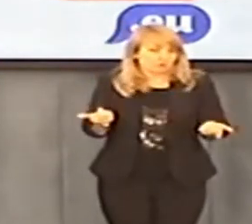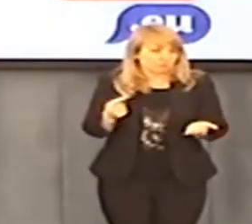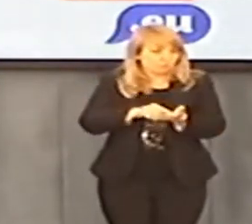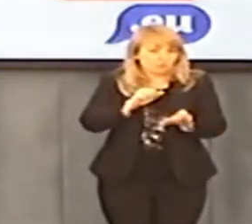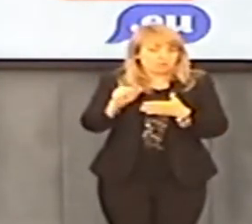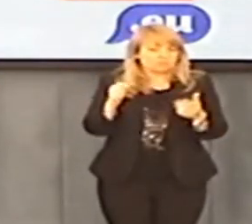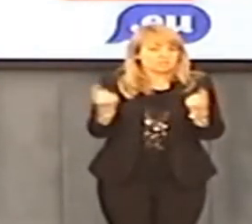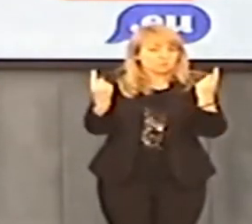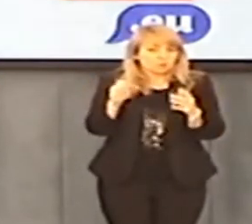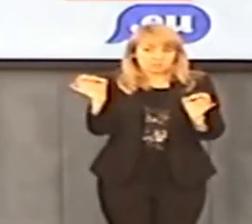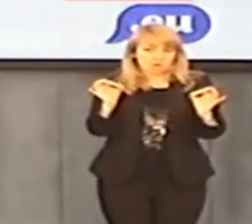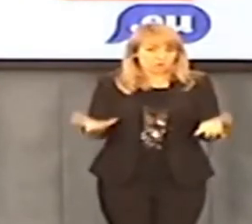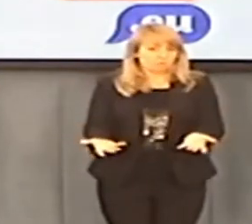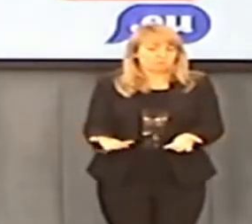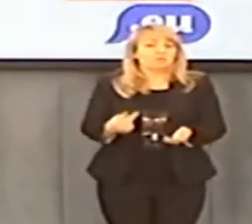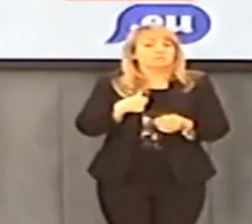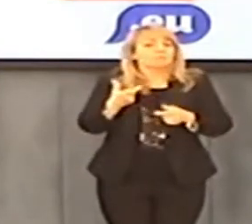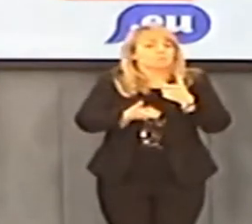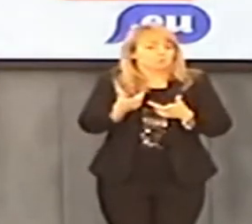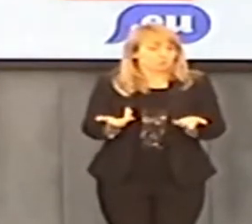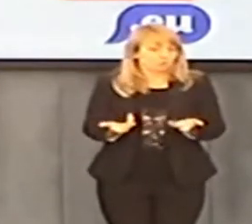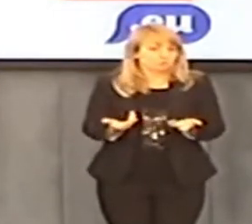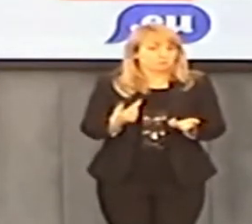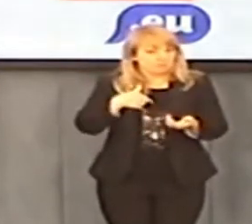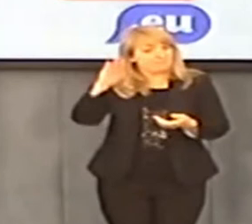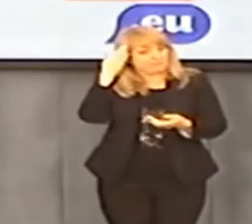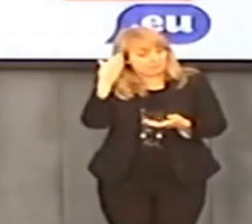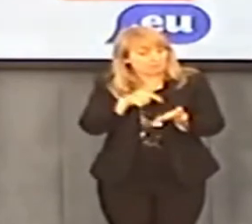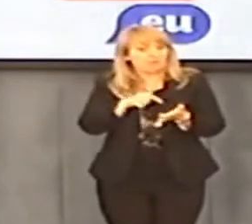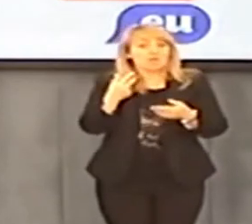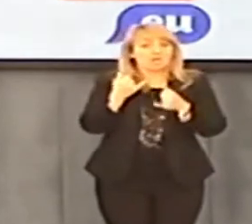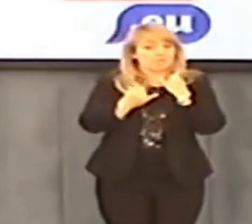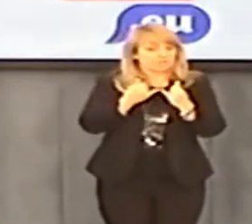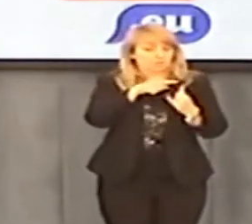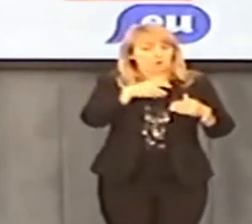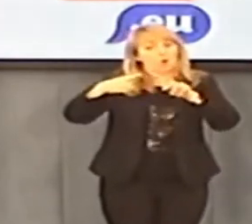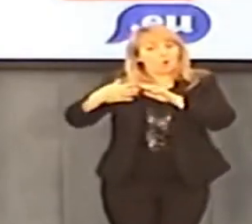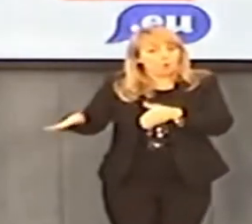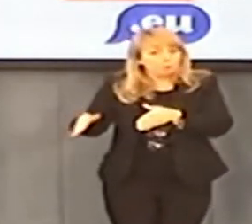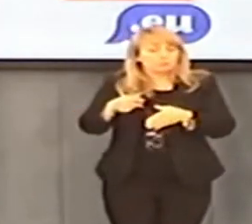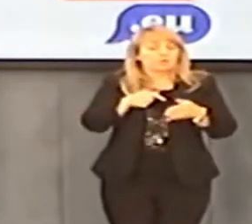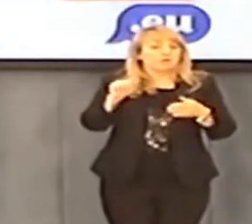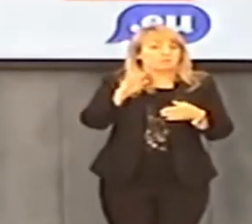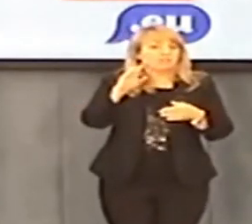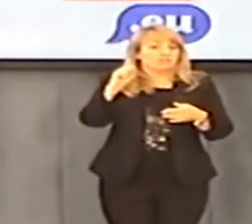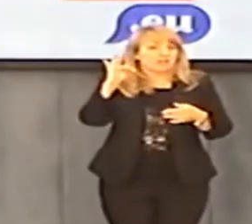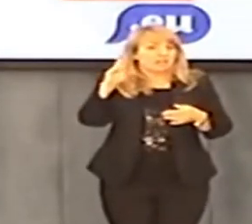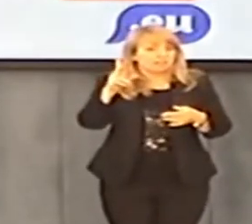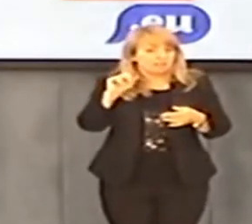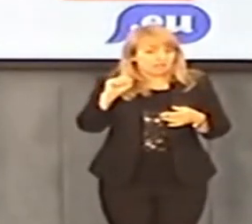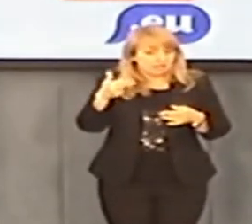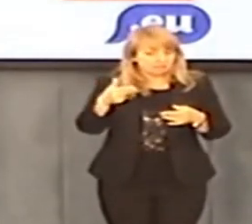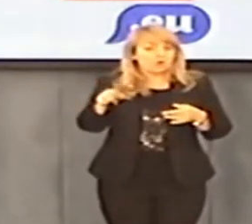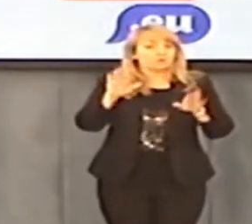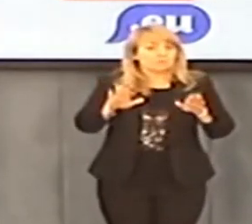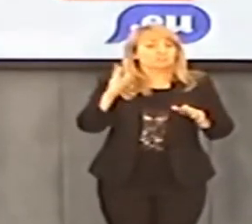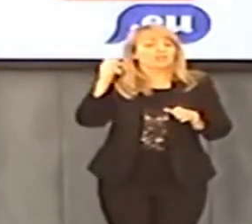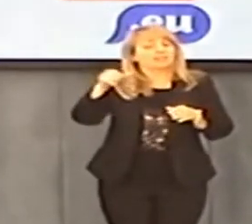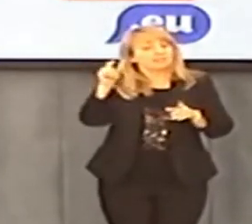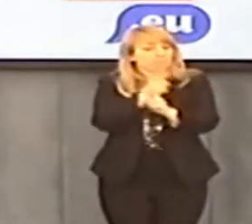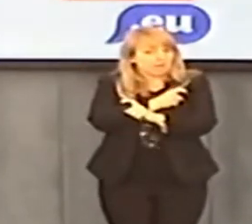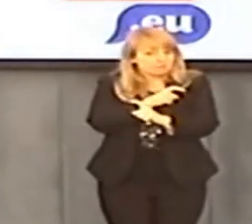sytuacja absurdalna. To, co my mamy zrobić w tej sprawie, to ponieważ wiemy, że jeśli opuści on Watykan, opuszcza Watykan,